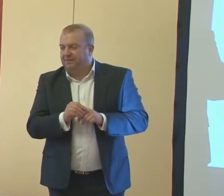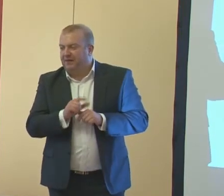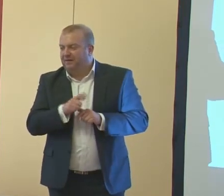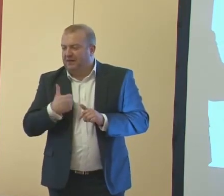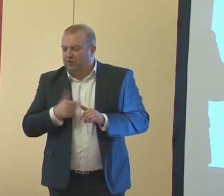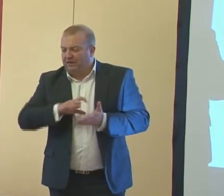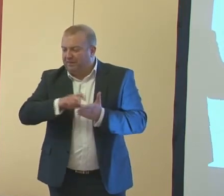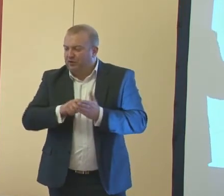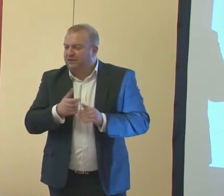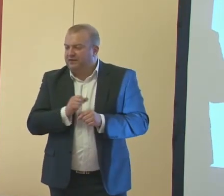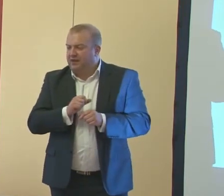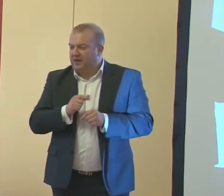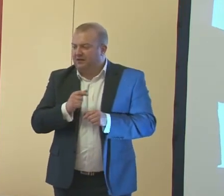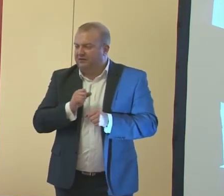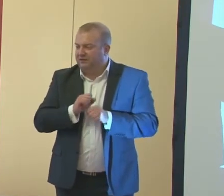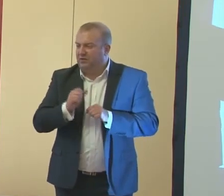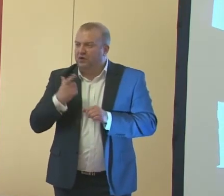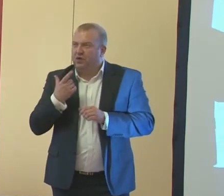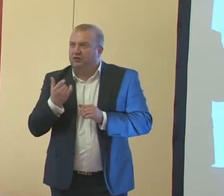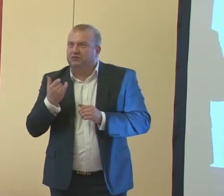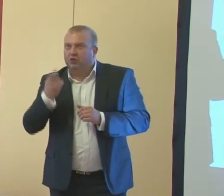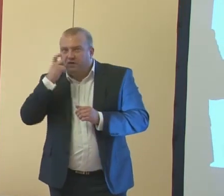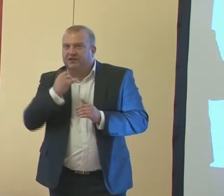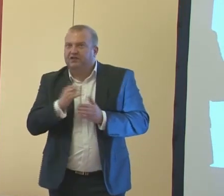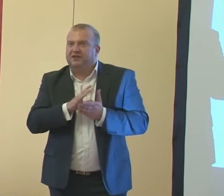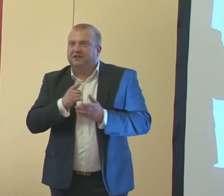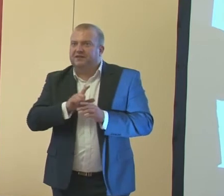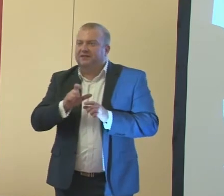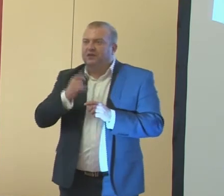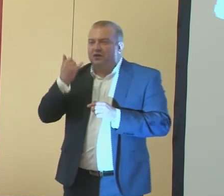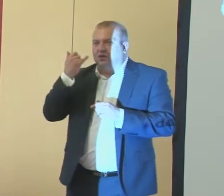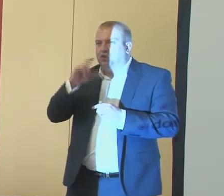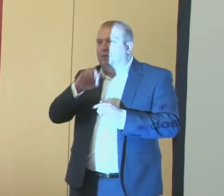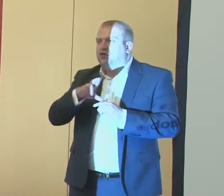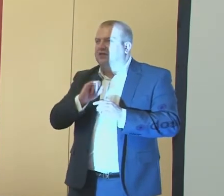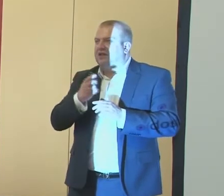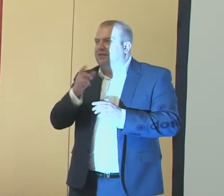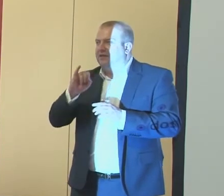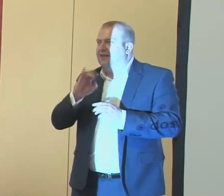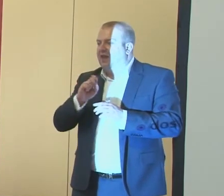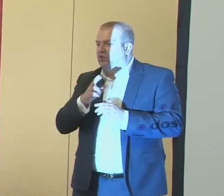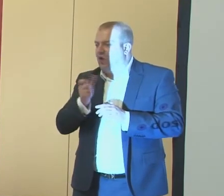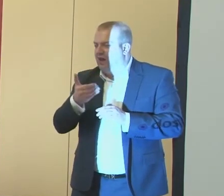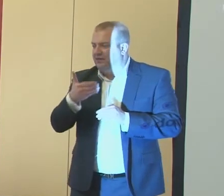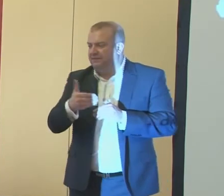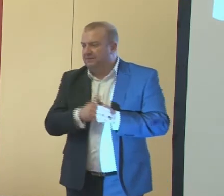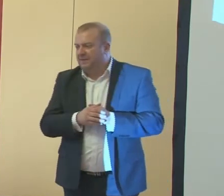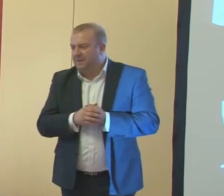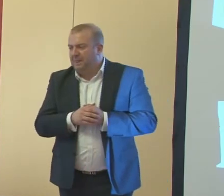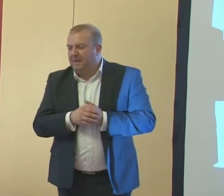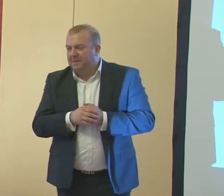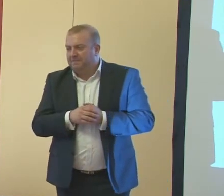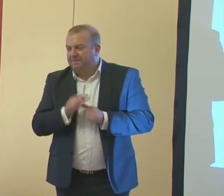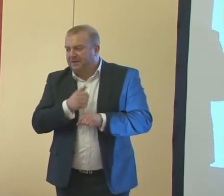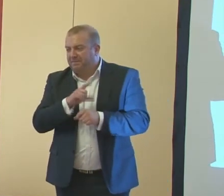placówce przebywają głównie dzieci z niepełnosprawnością intelektualną, tutaj pracy korekcyjnej, rywalidacyjnej i terapii jest naprawdę bardzo wiele.